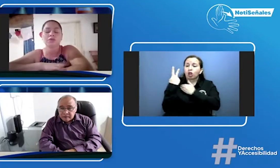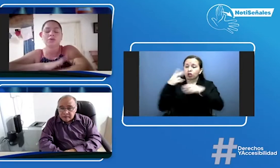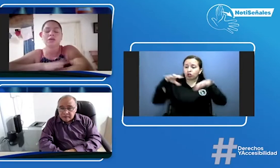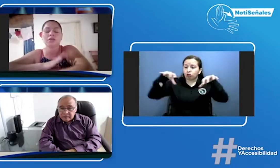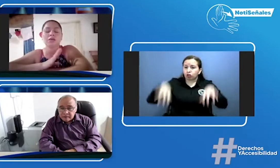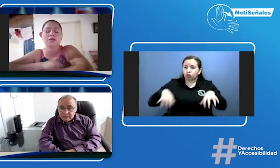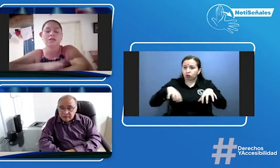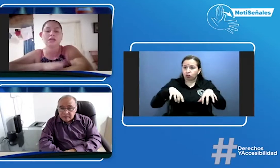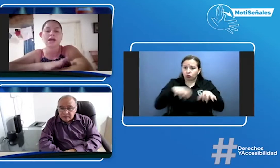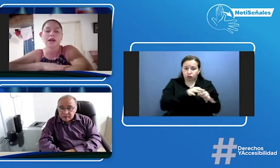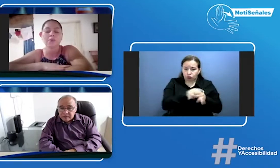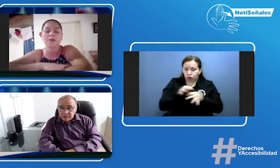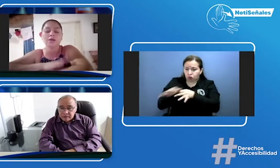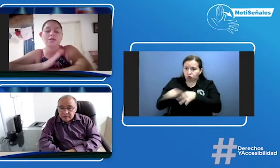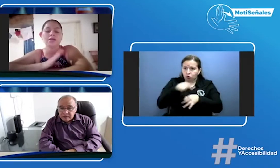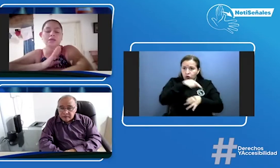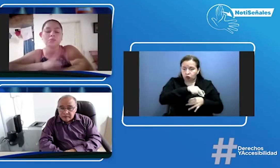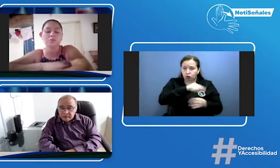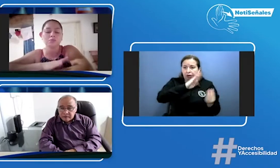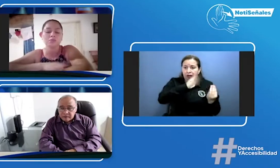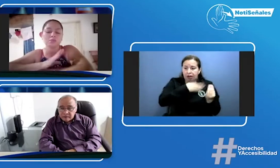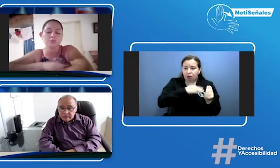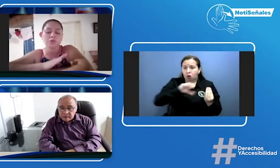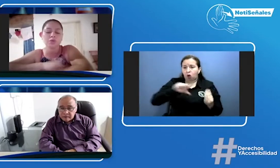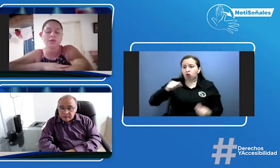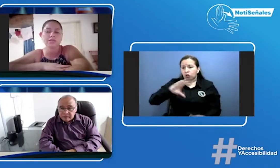de aquí de La Jagua y en el municipio de CODACI.